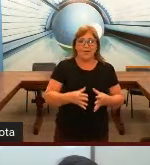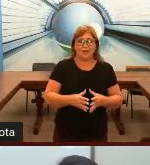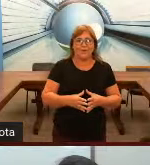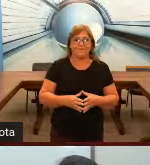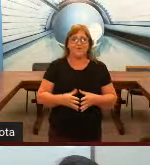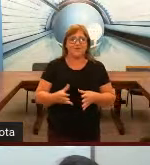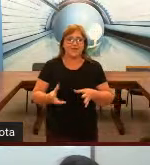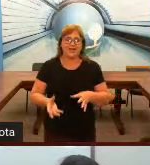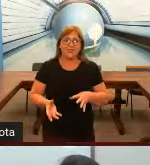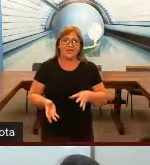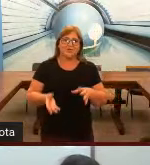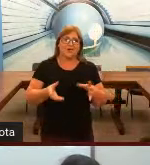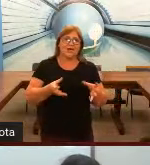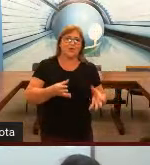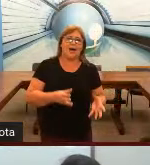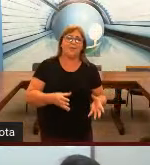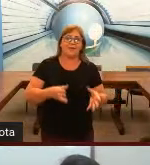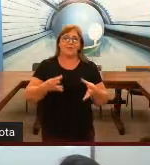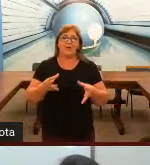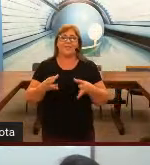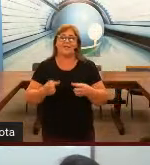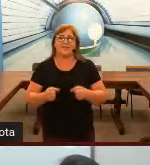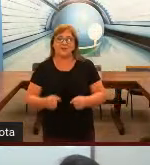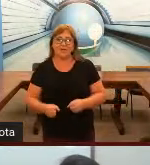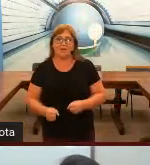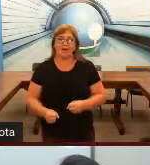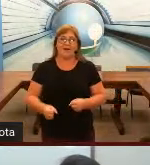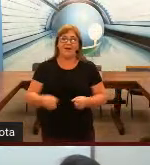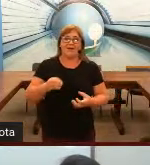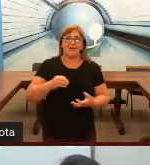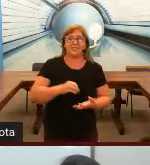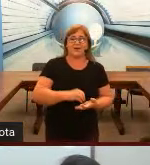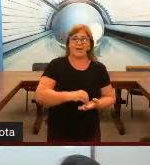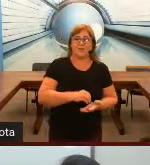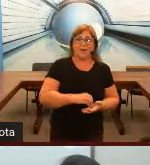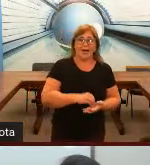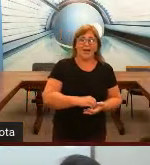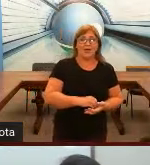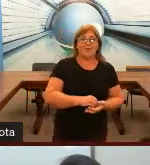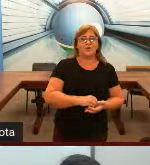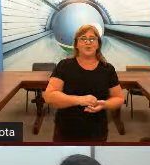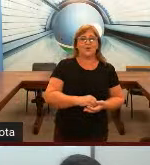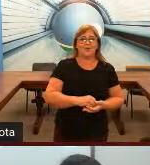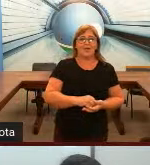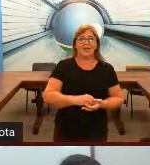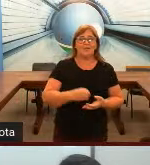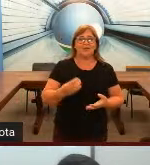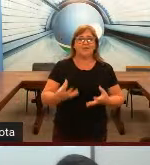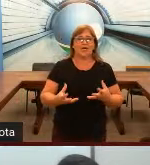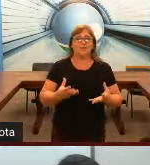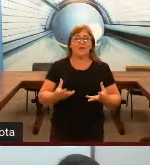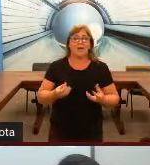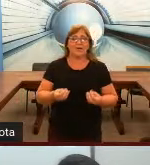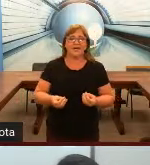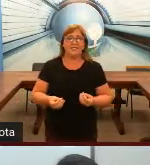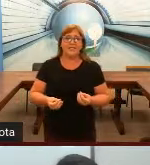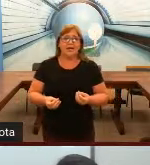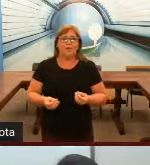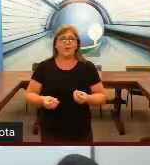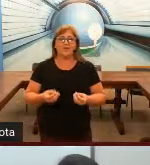melhor. Diferente da escola regular, porque o que acontece na escola regular? Na escola regular, o surdo, ele tem muita dificuldade. Por que acontece? Muito